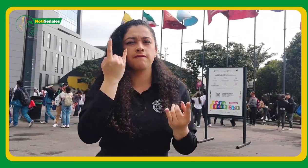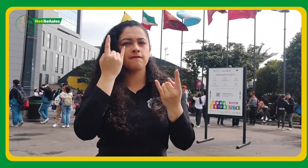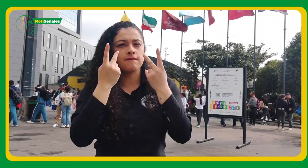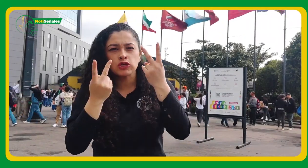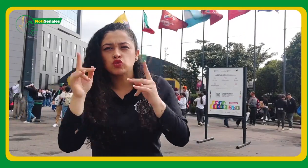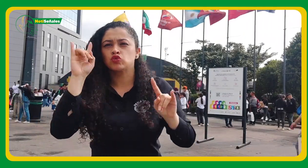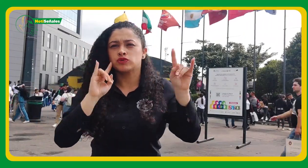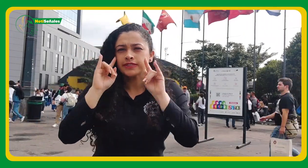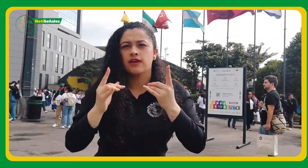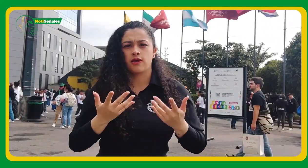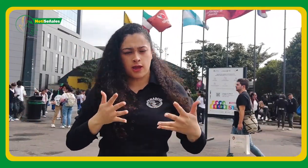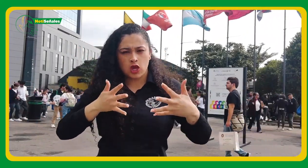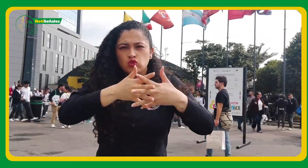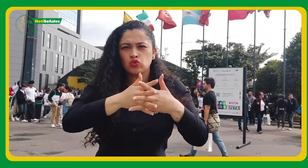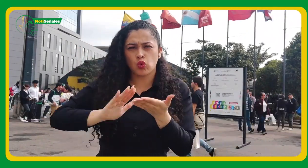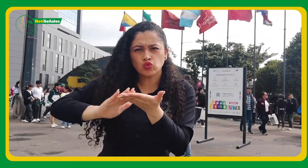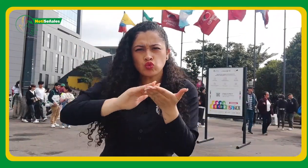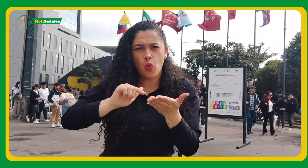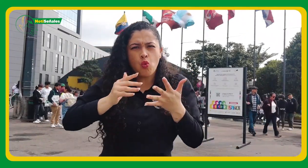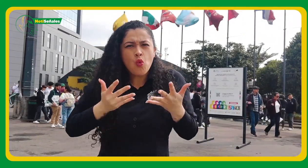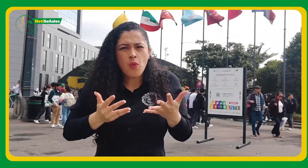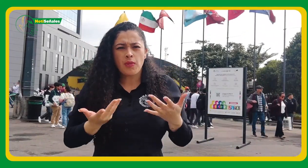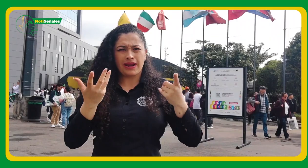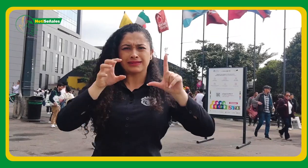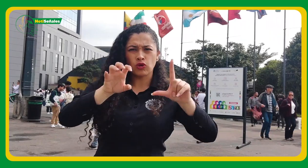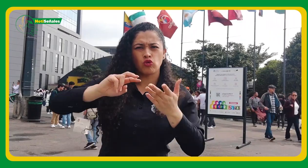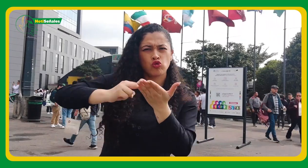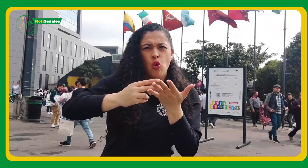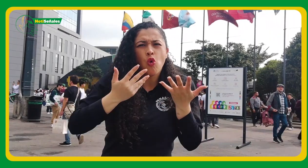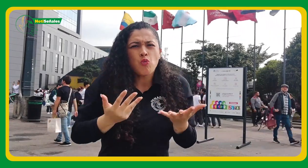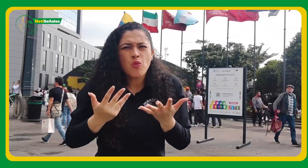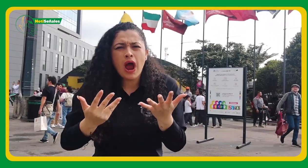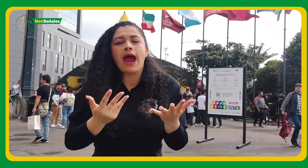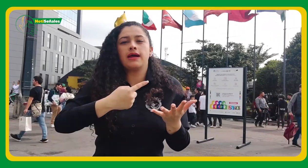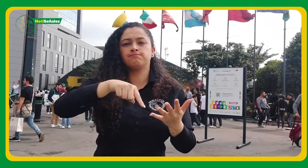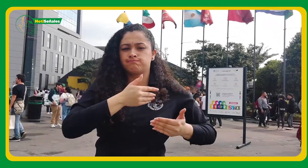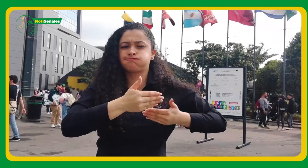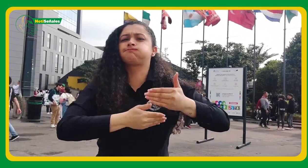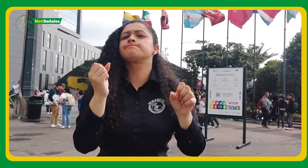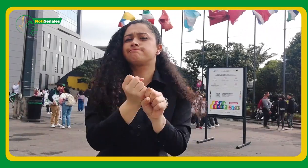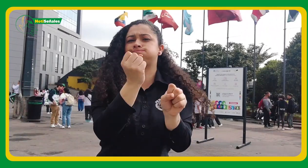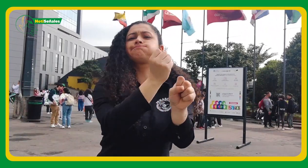como por ejemplo, la implementación del recuadro de interpretación a lengua de señas colombiana.